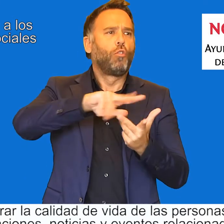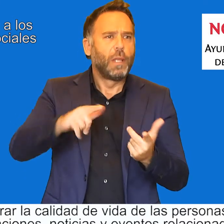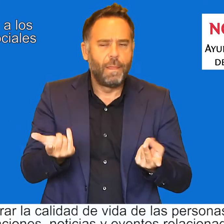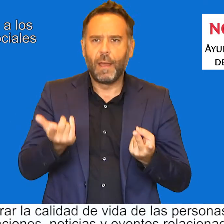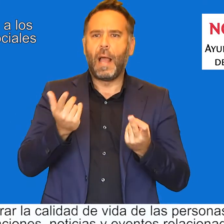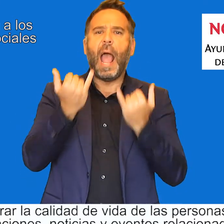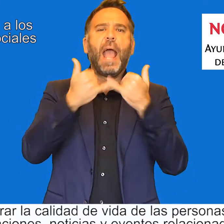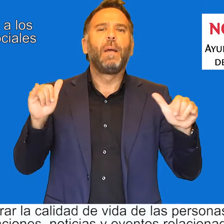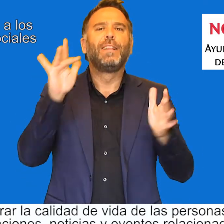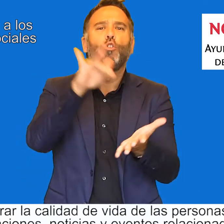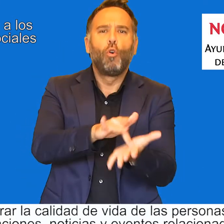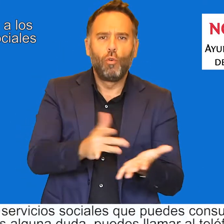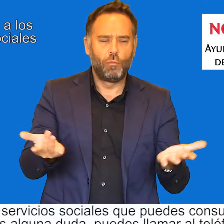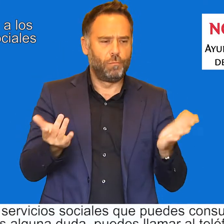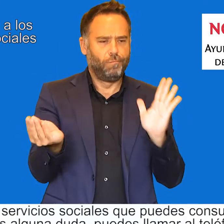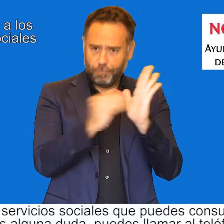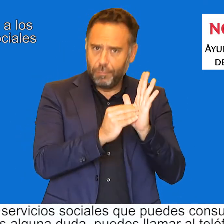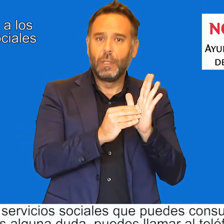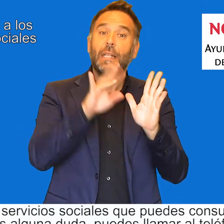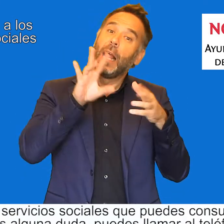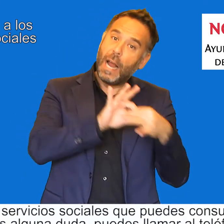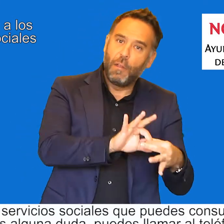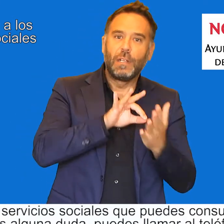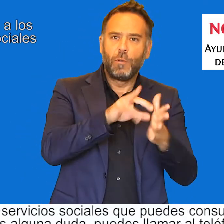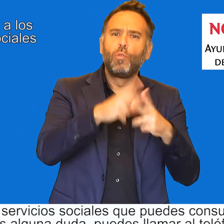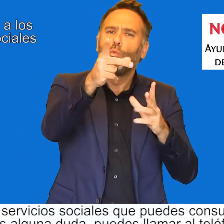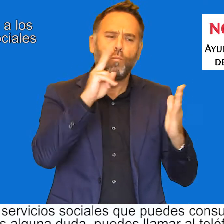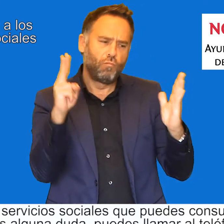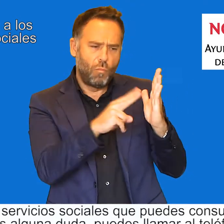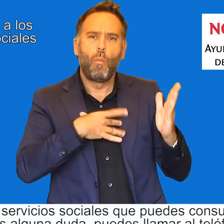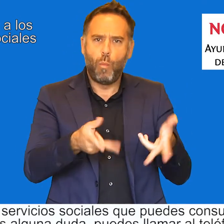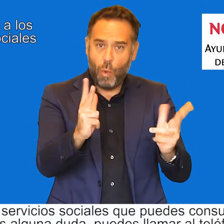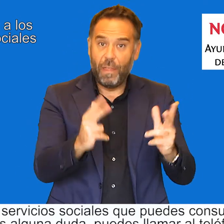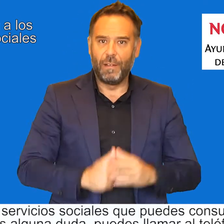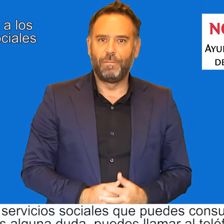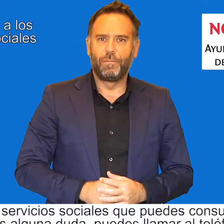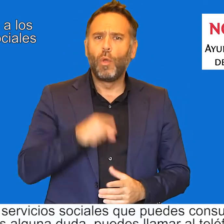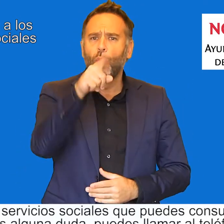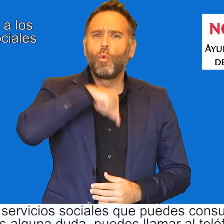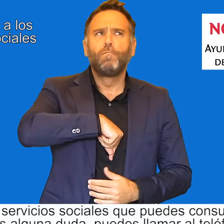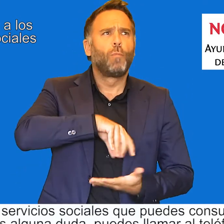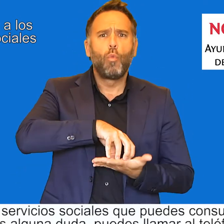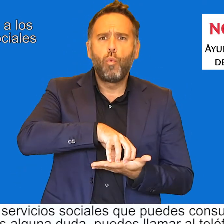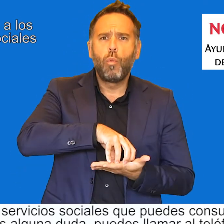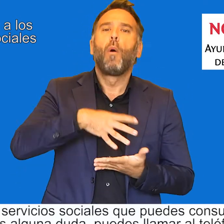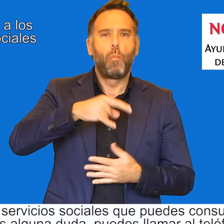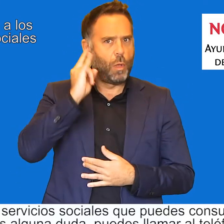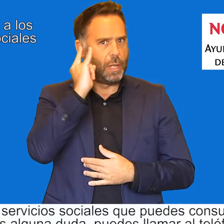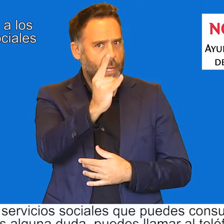y eventos relacionados con los servicios sociales que puedes consultar. Si tienes alguna duda, puedes